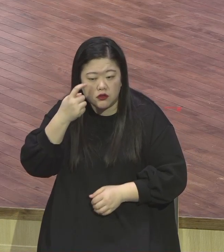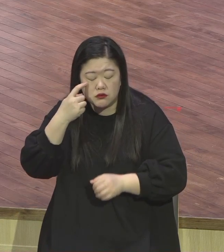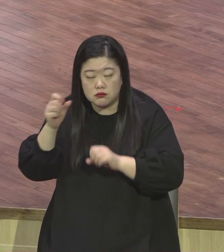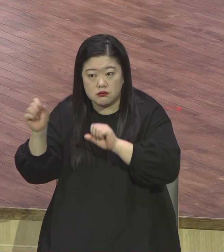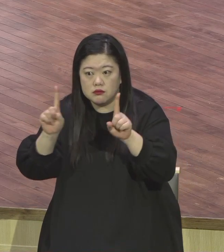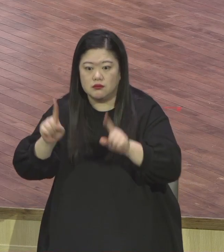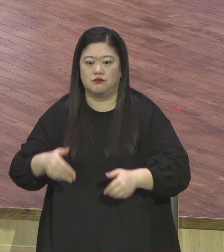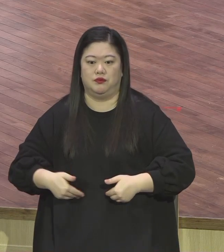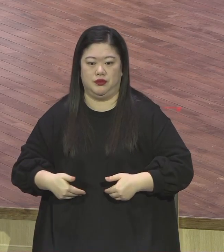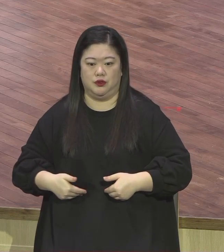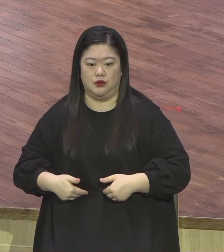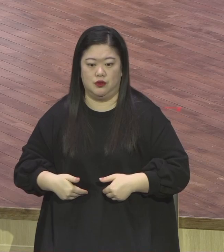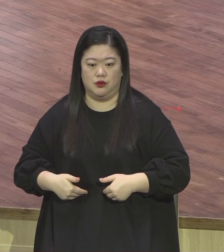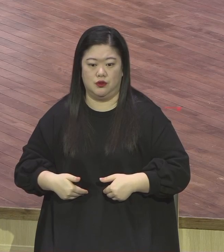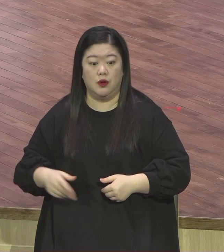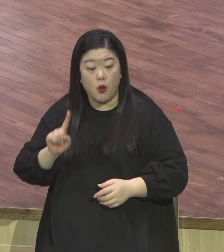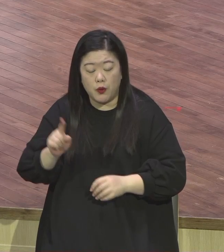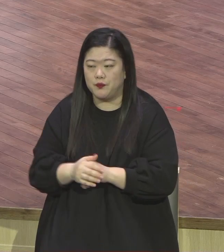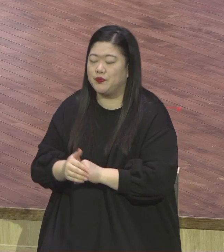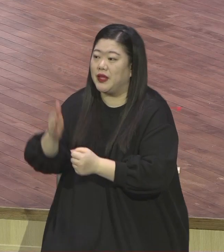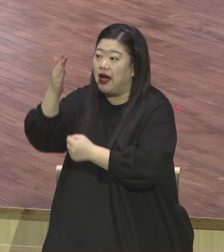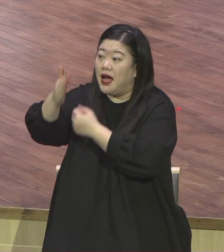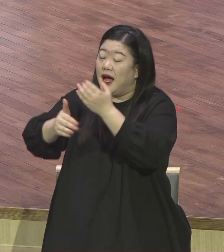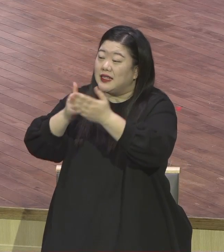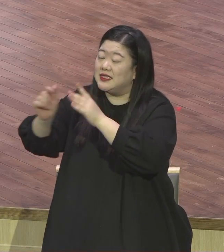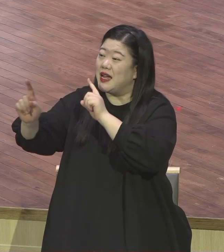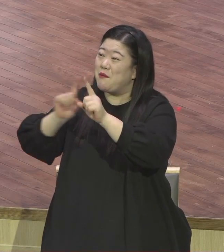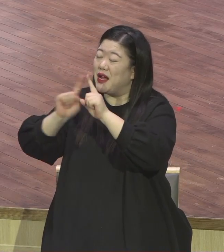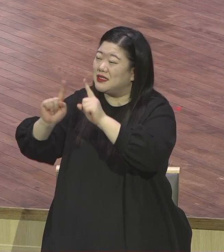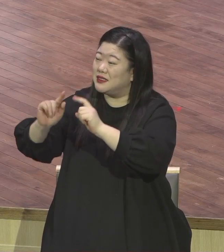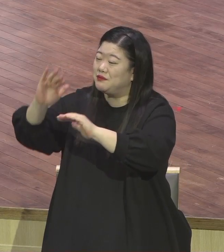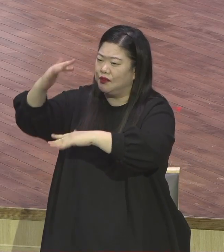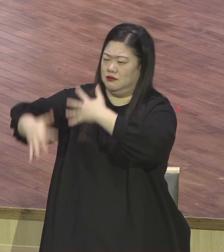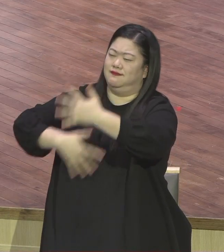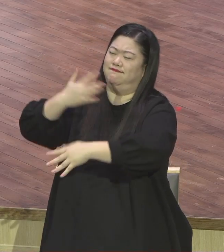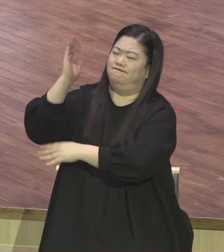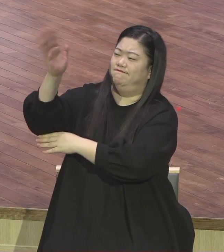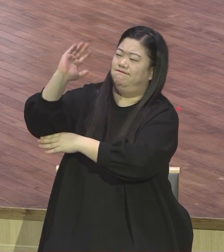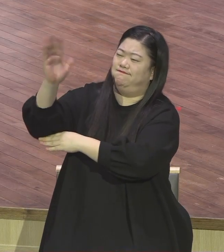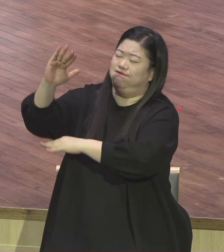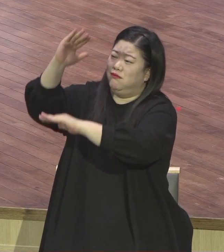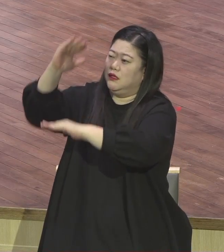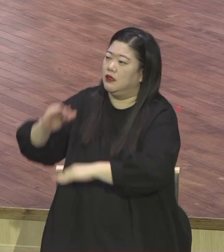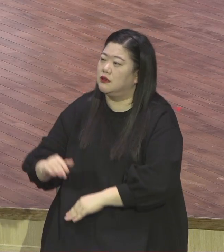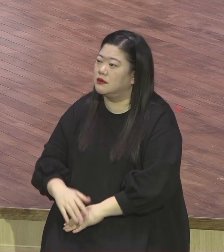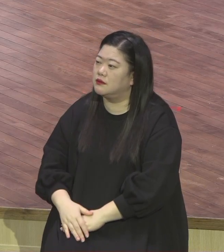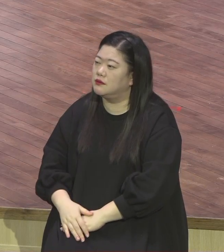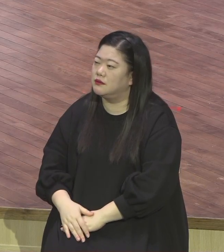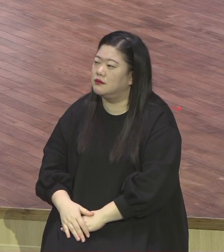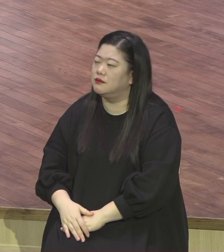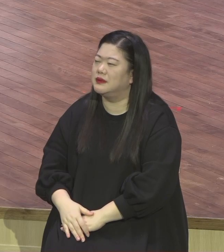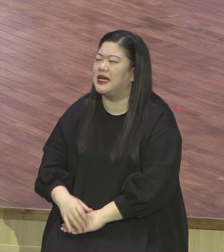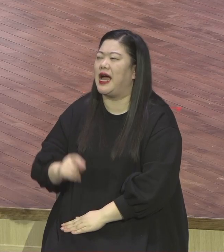말씀하신 것이 뭐냐 엉뚱하게 접근하지 말고 그 본질을 제대로 좀 붙잡는